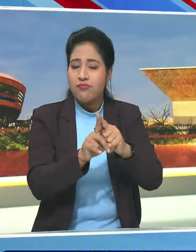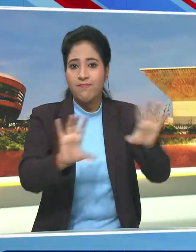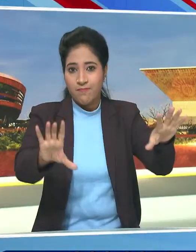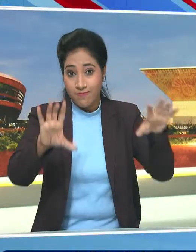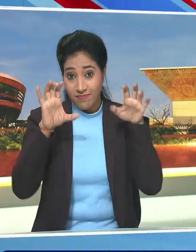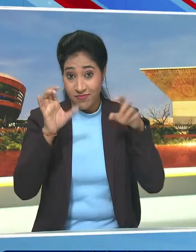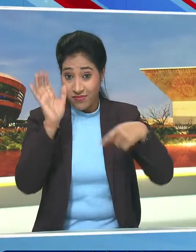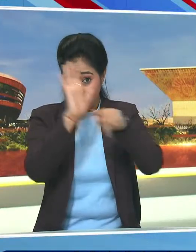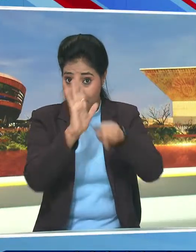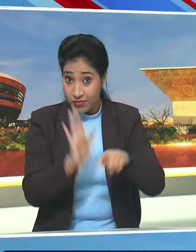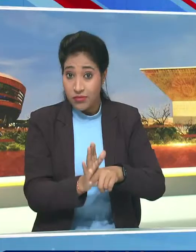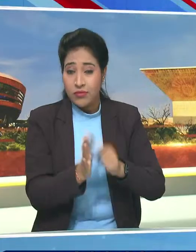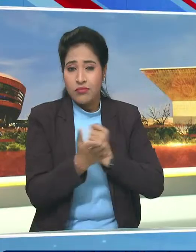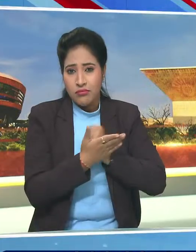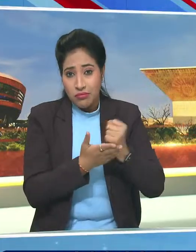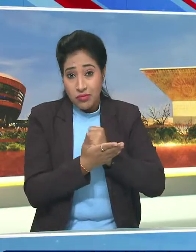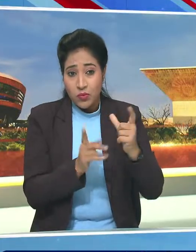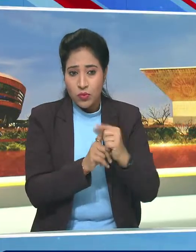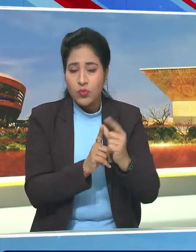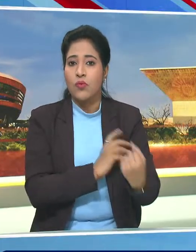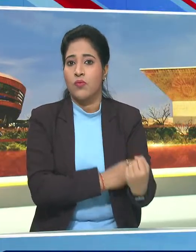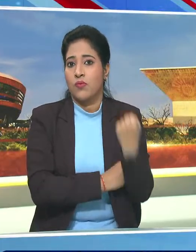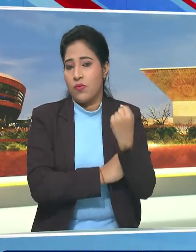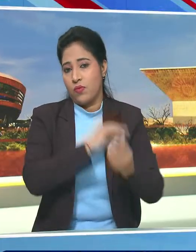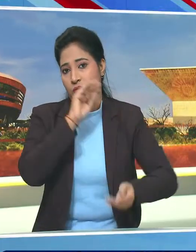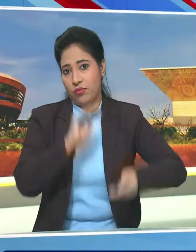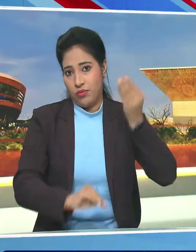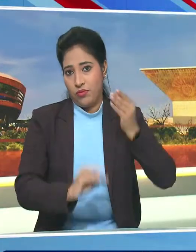हमारे प्रयासों को बल मिलेगा